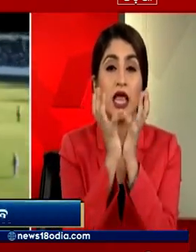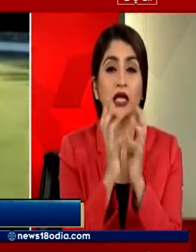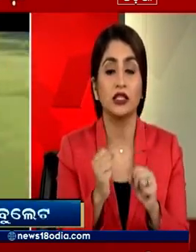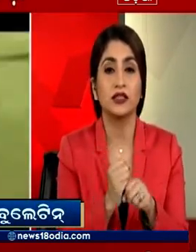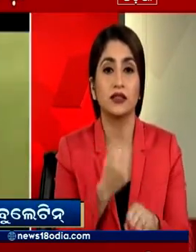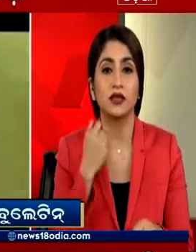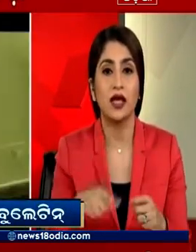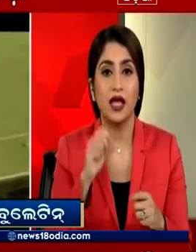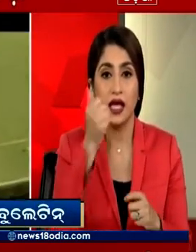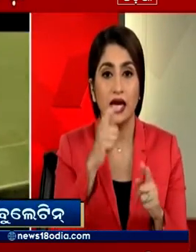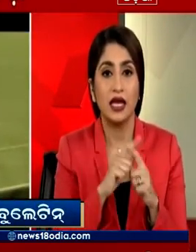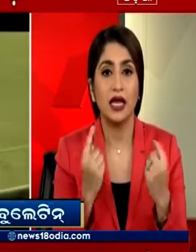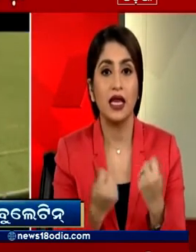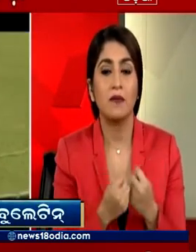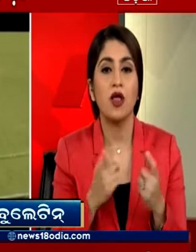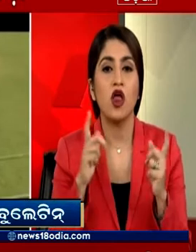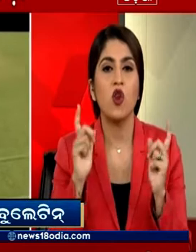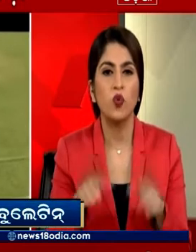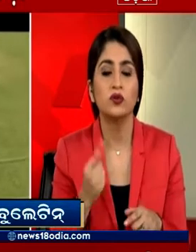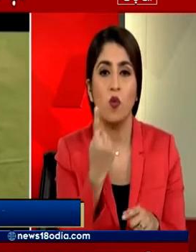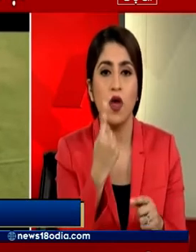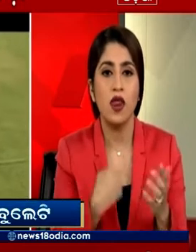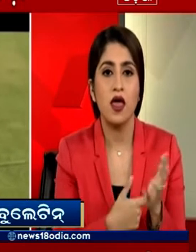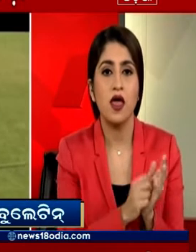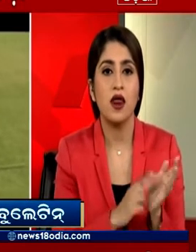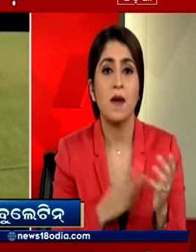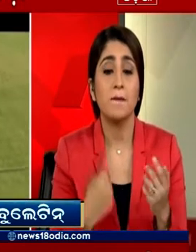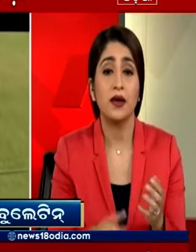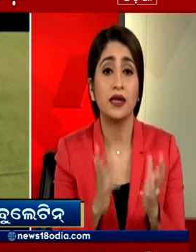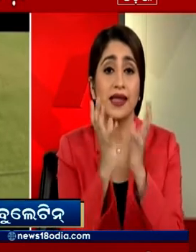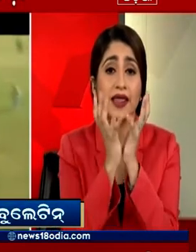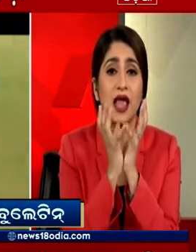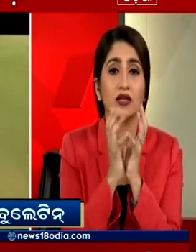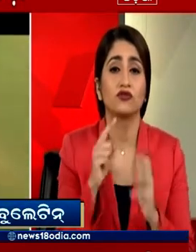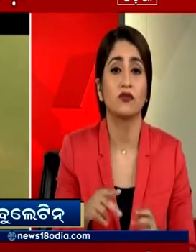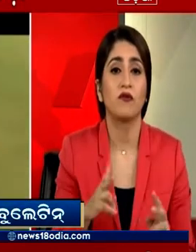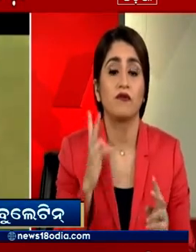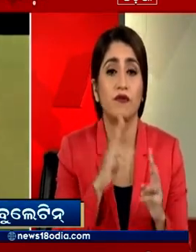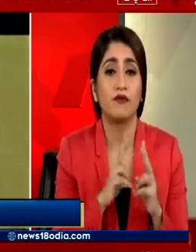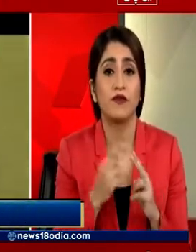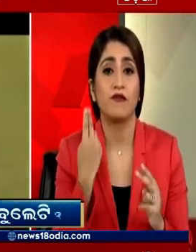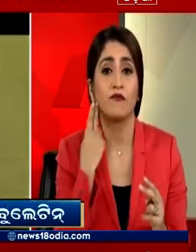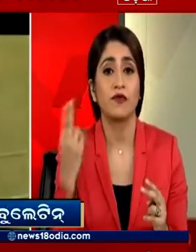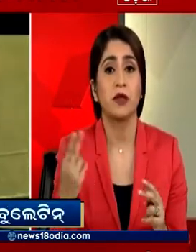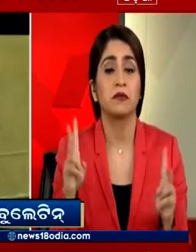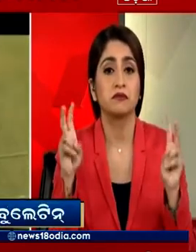भारत ये मैच सिर्फ एक रन से हार गया लेकिन हर्मन प्रीट का ये कैच पूरे मैच में सुर्खिया बटो रहा है